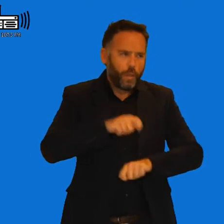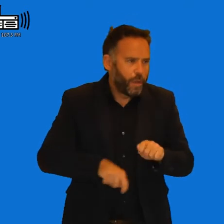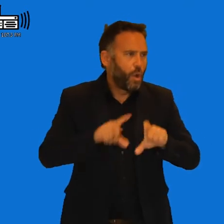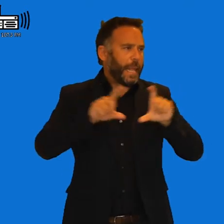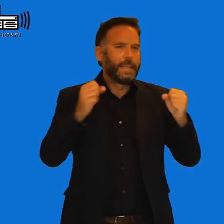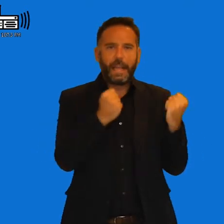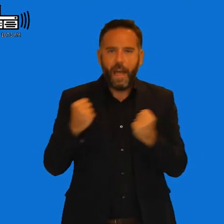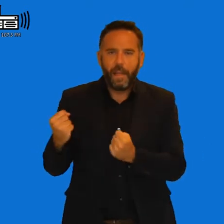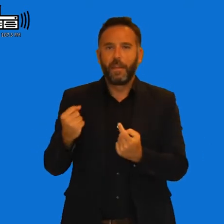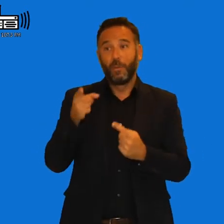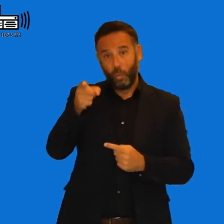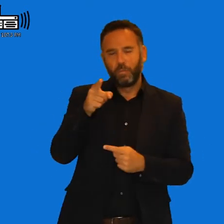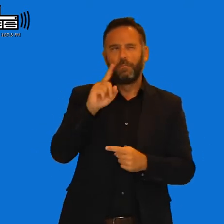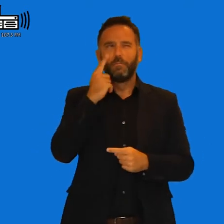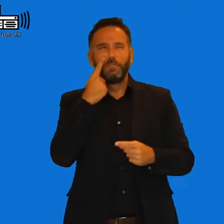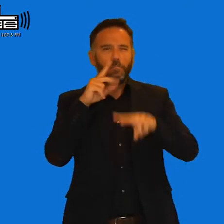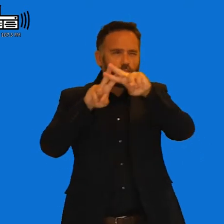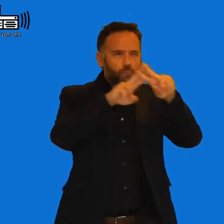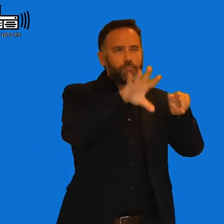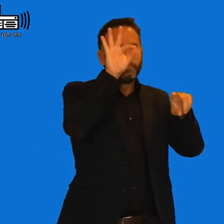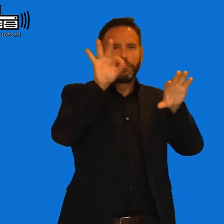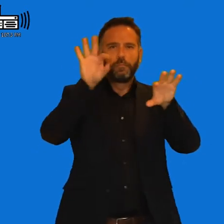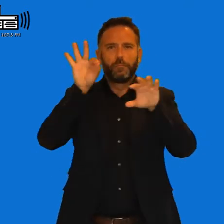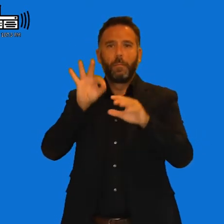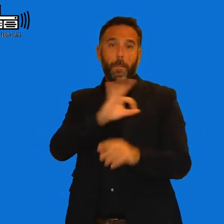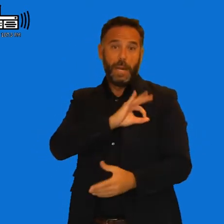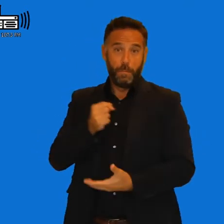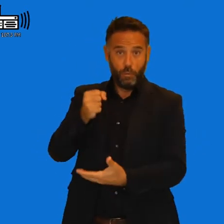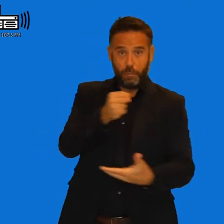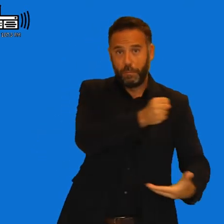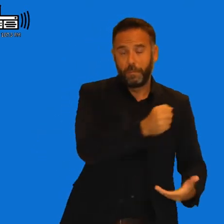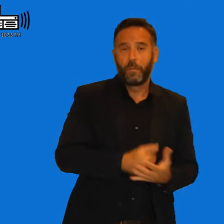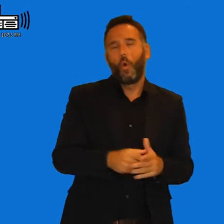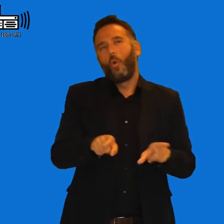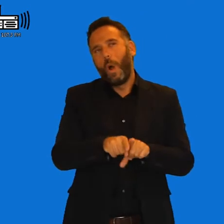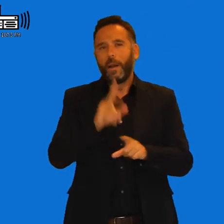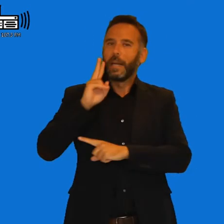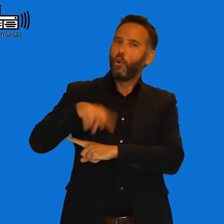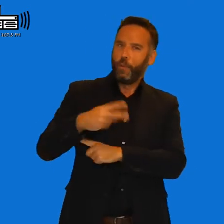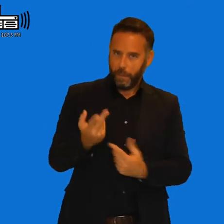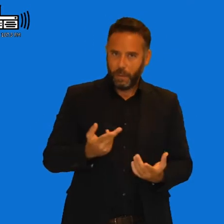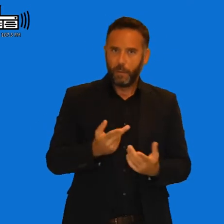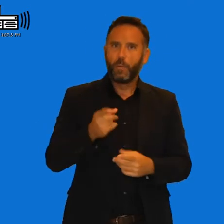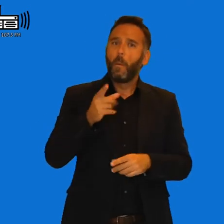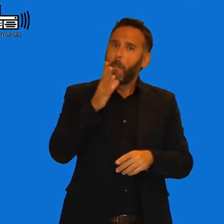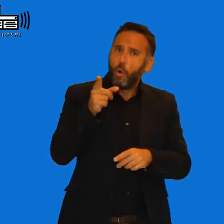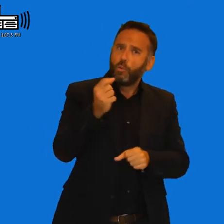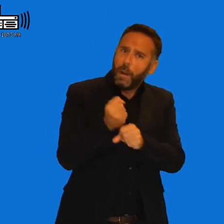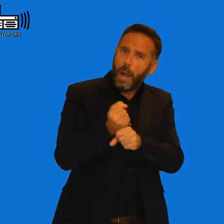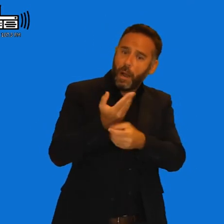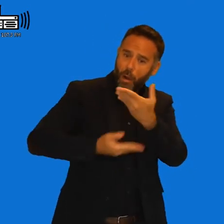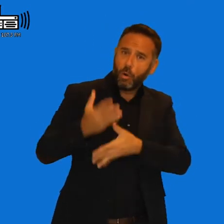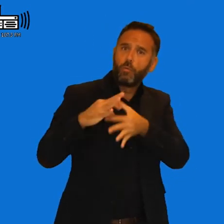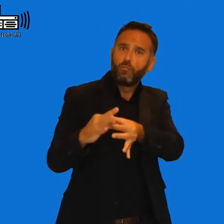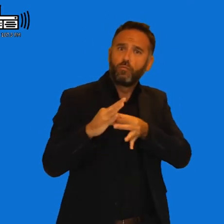entidades que le da ahí ese premio o bueno ¿Lo hacéis porque trabaja con vosotros o